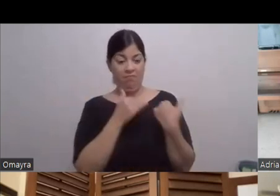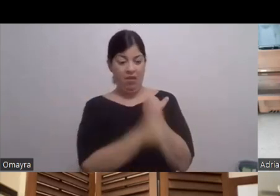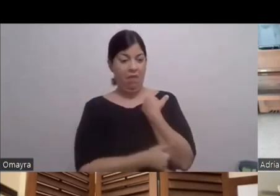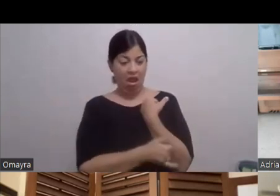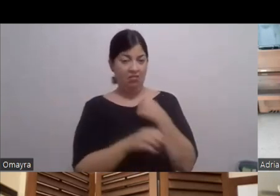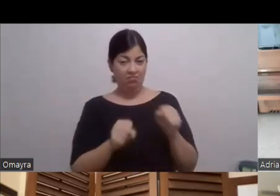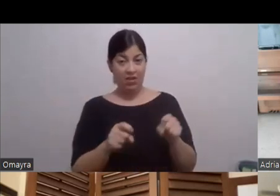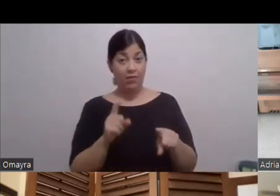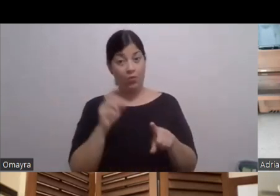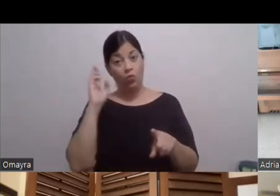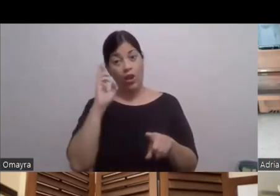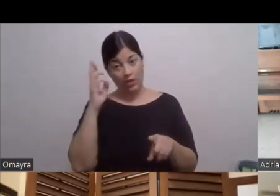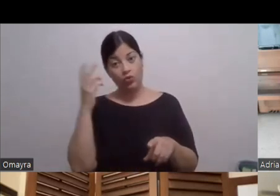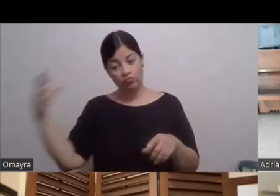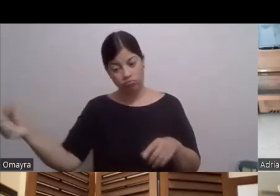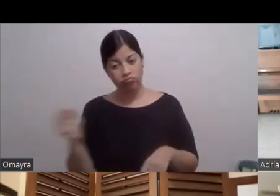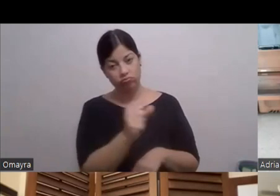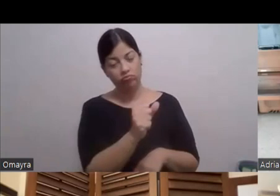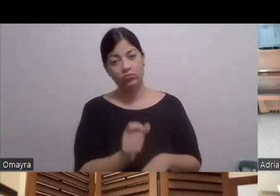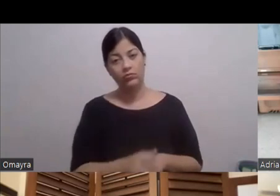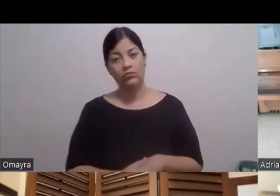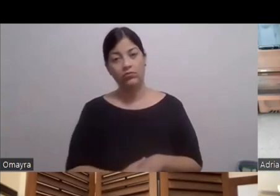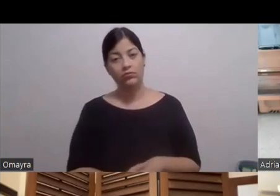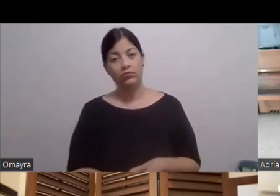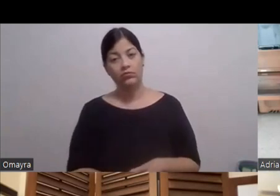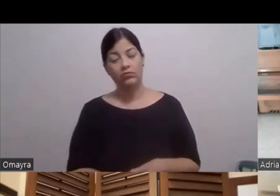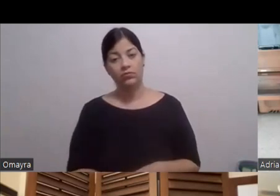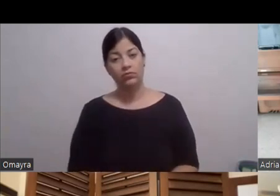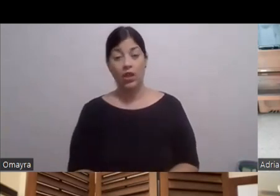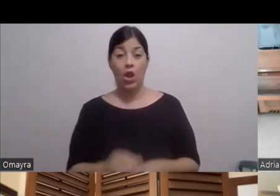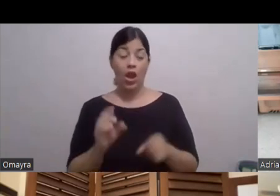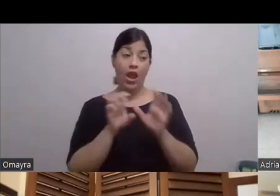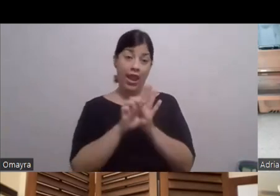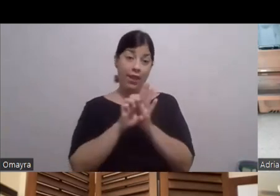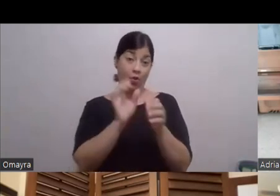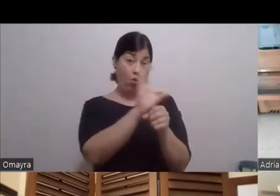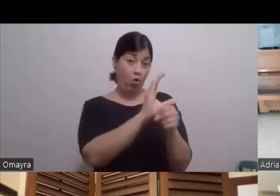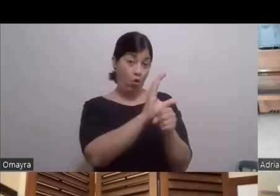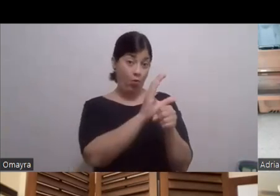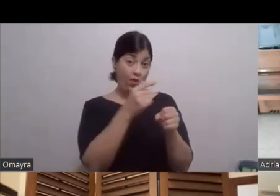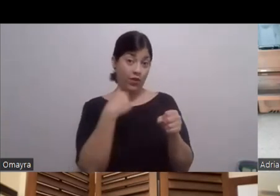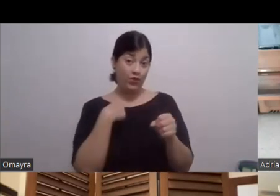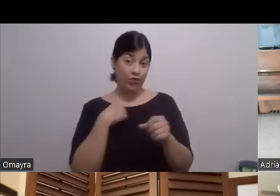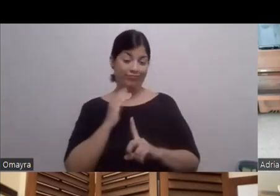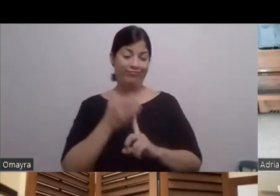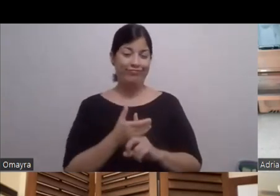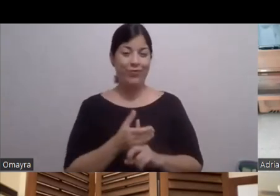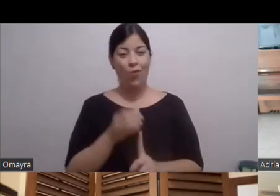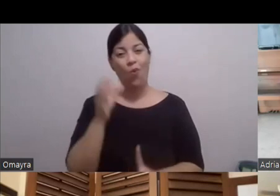llevan Y En el caso En el caso de Colombia Yo estaba interpretando A personaje cubano Entonces en Colombia Pues no hay muchos